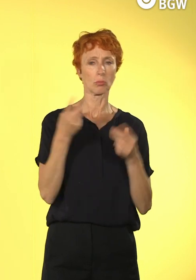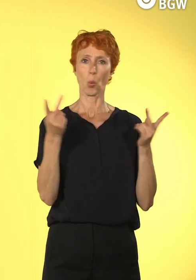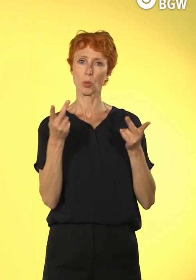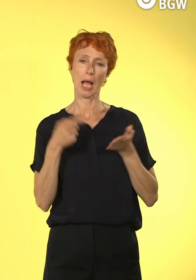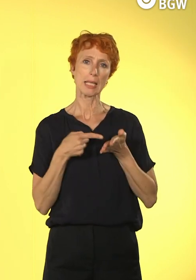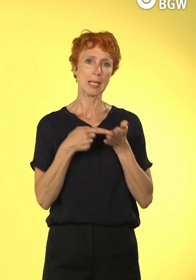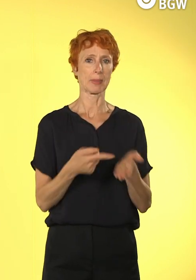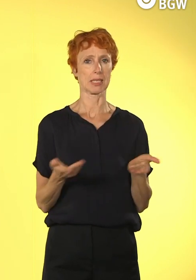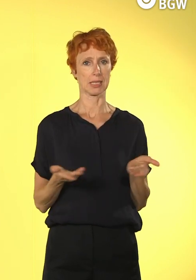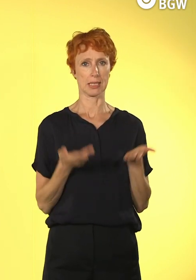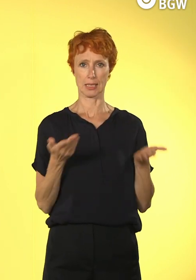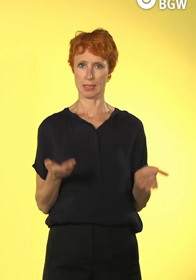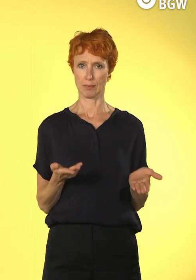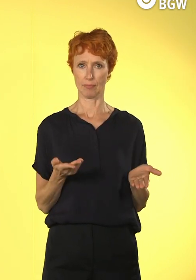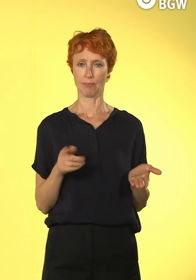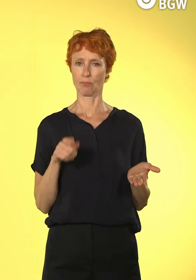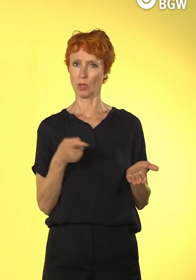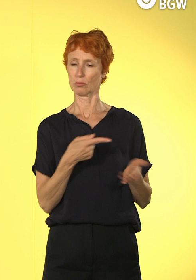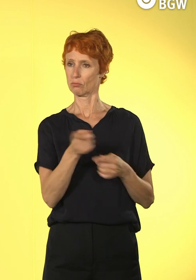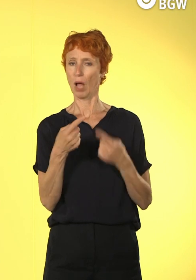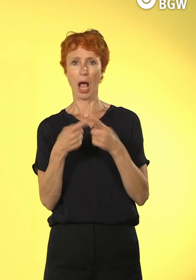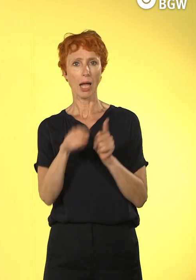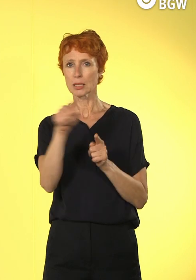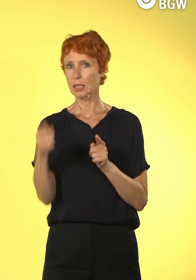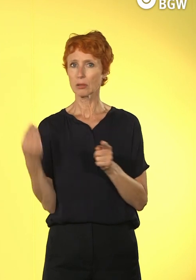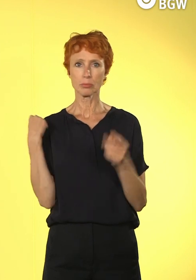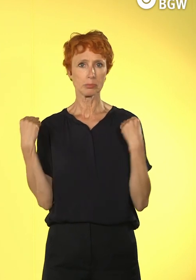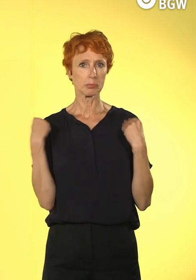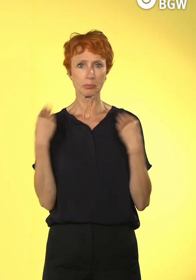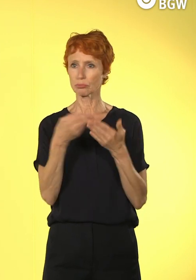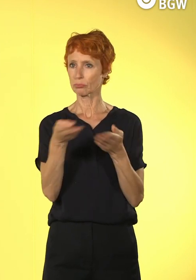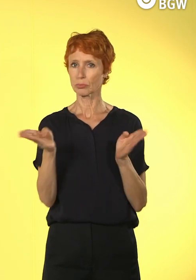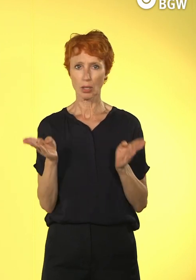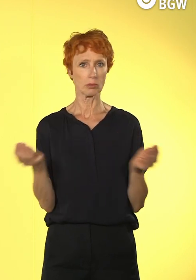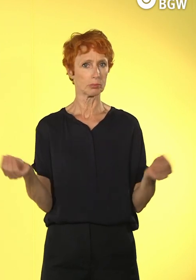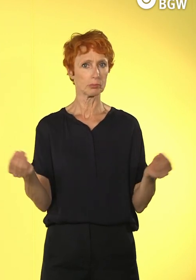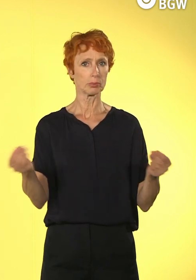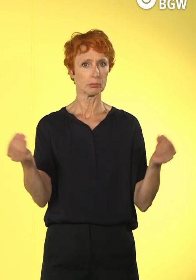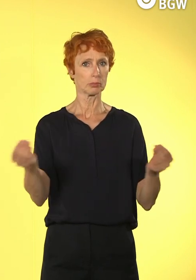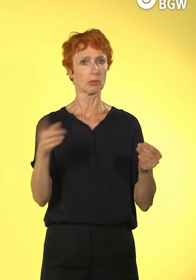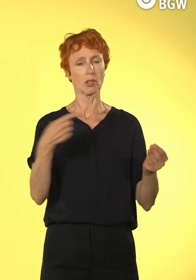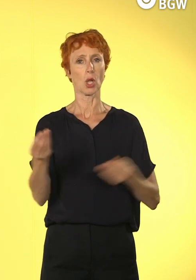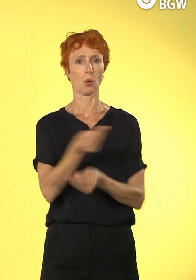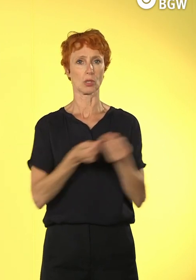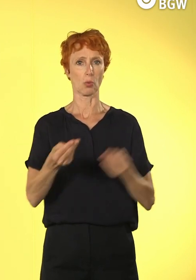Da sind dann auch die anderen mit eingeladen, im Sinne der kritischen Freunde Stellung zu beziehen.